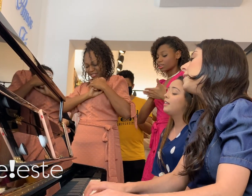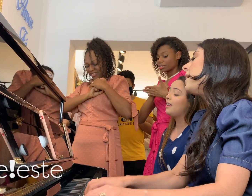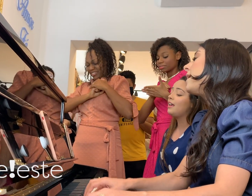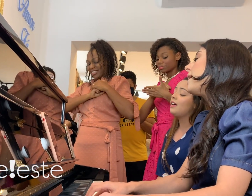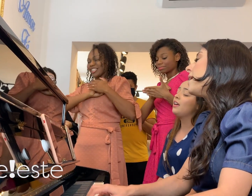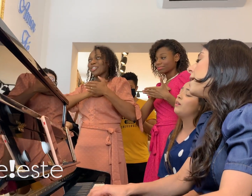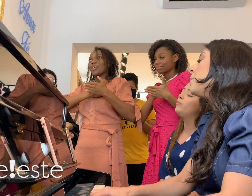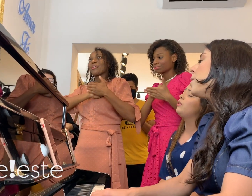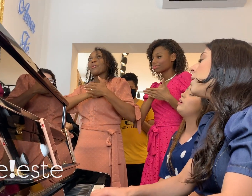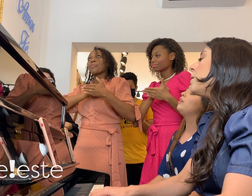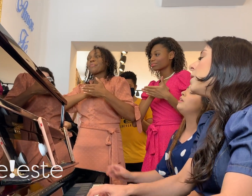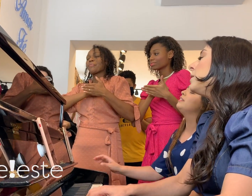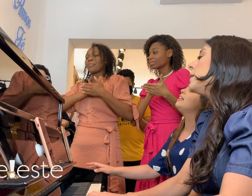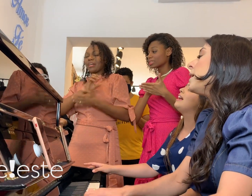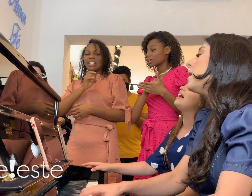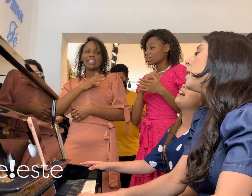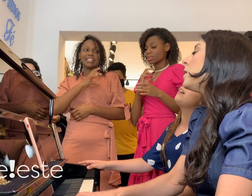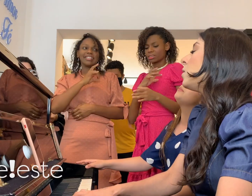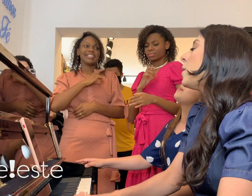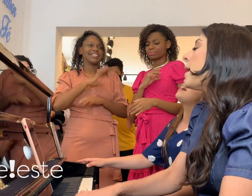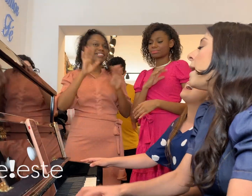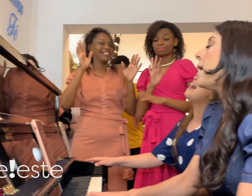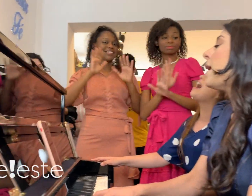temor não há